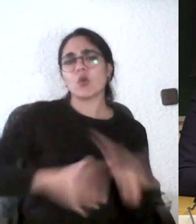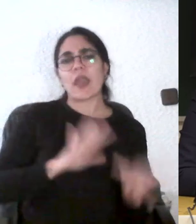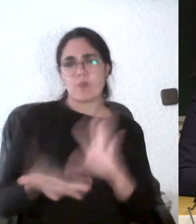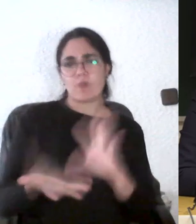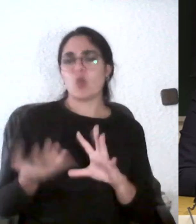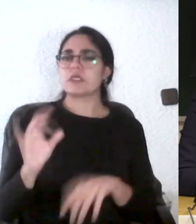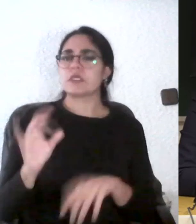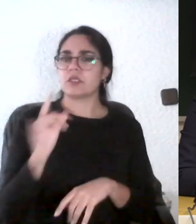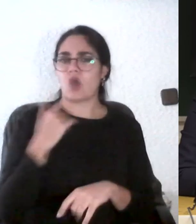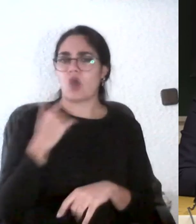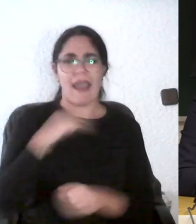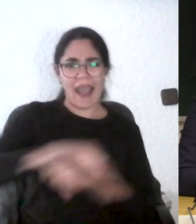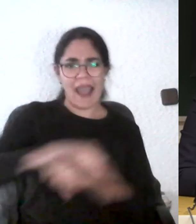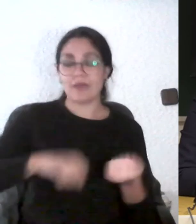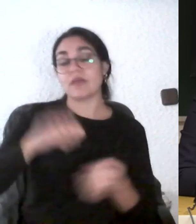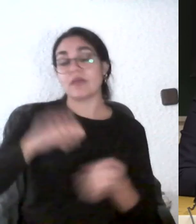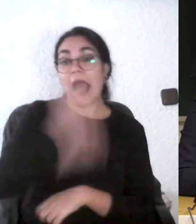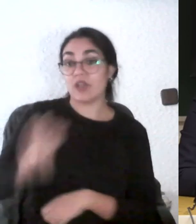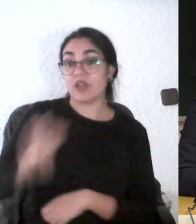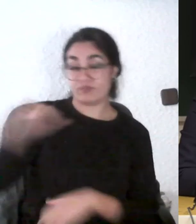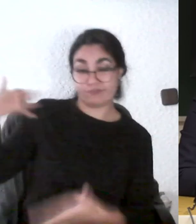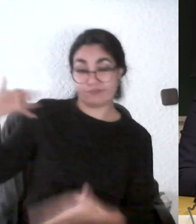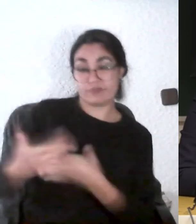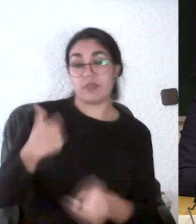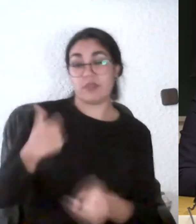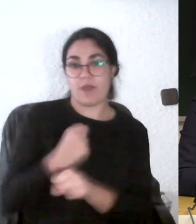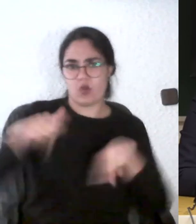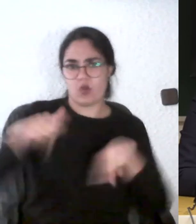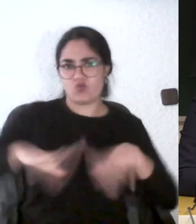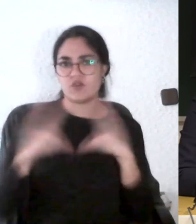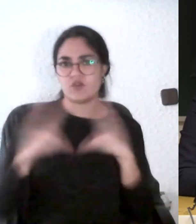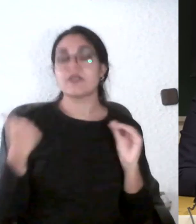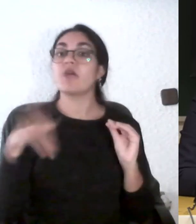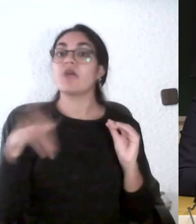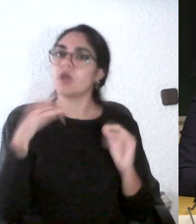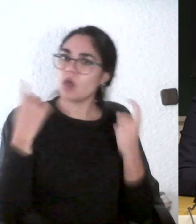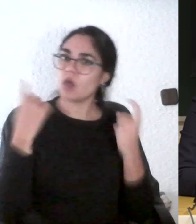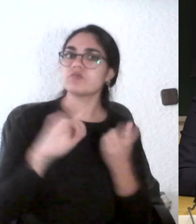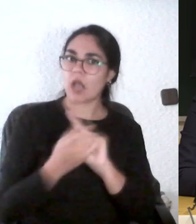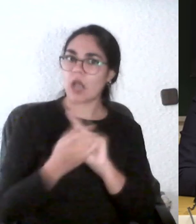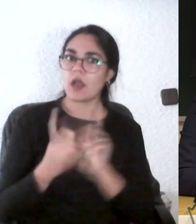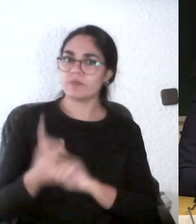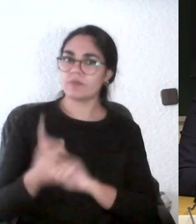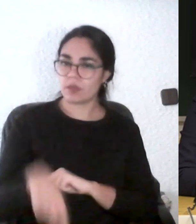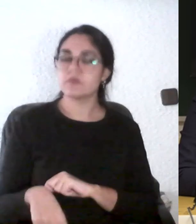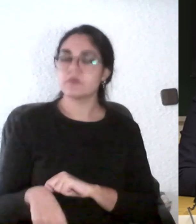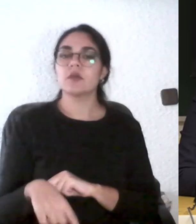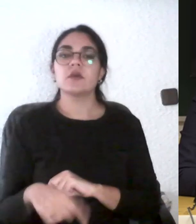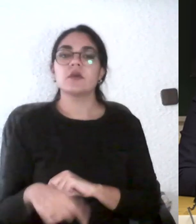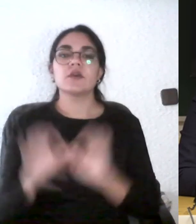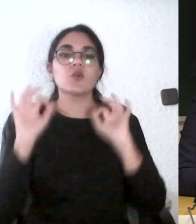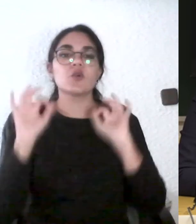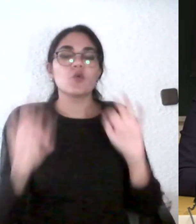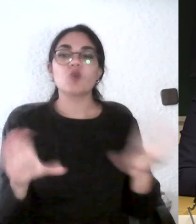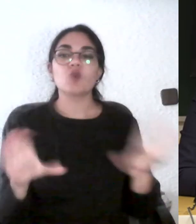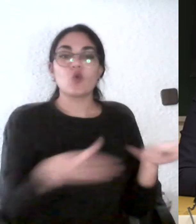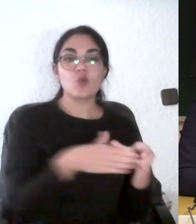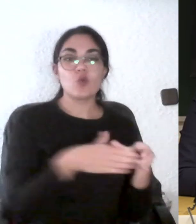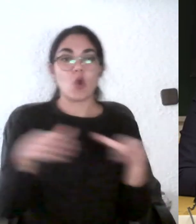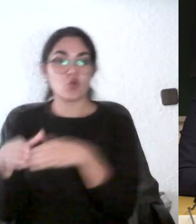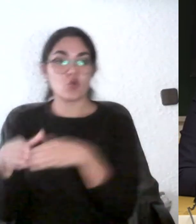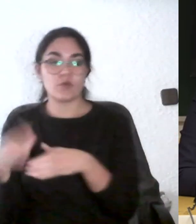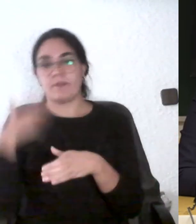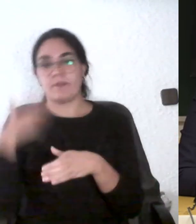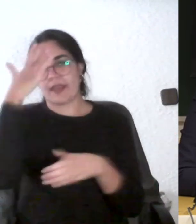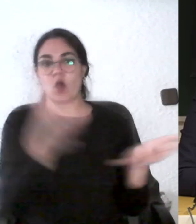pero los alumnos también evolucionan y los primeros años en los que yo hice una auto evaluación o una evaluación de grupos a otros por pares